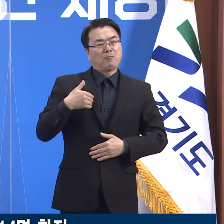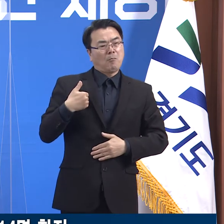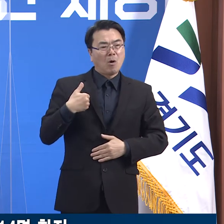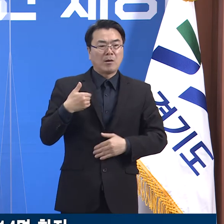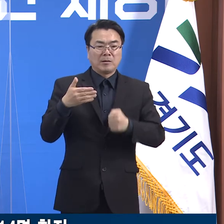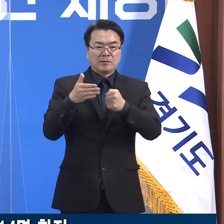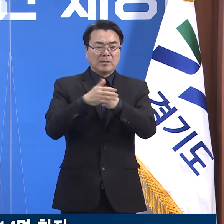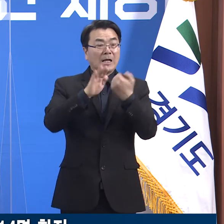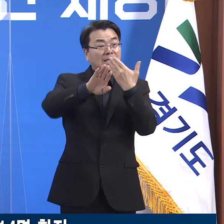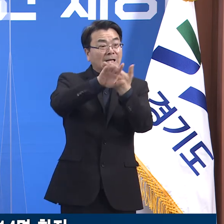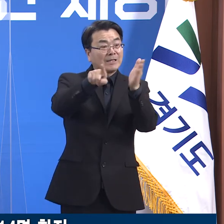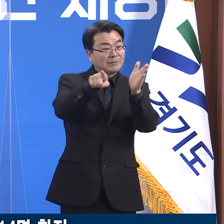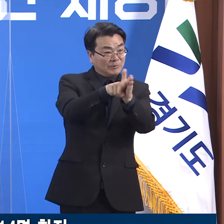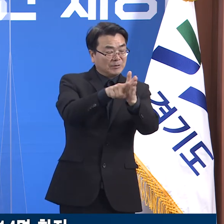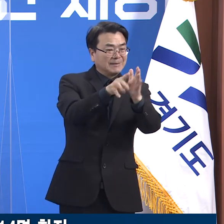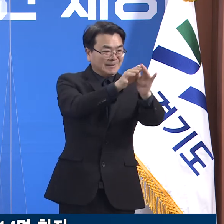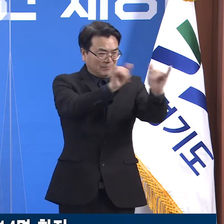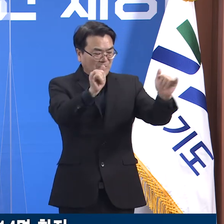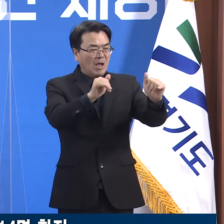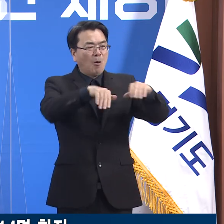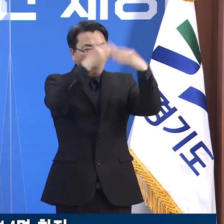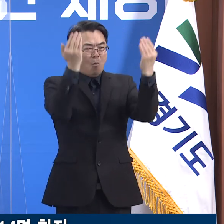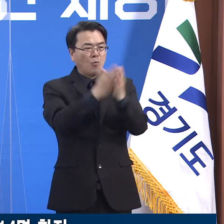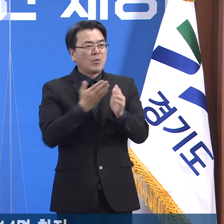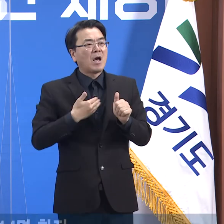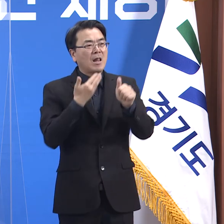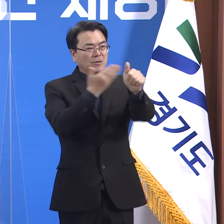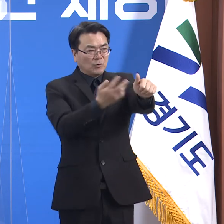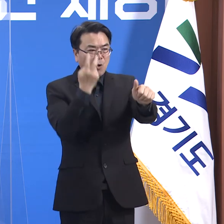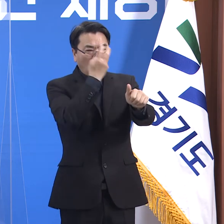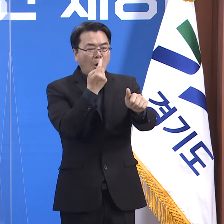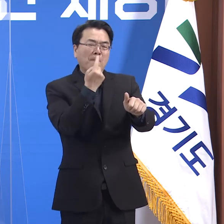신도들에 대해 일제검사를 추가로 실시할 계획입니다.